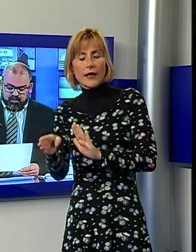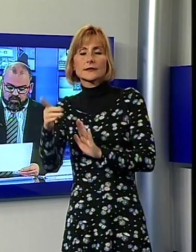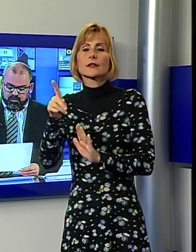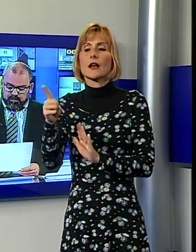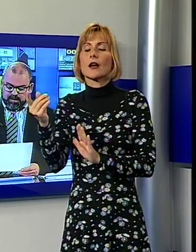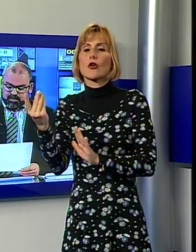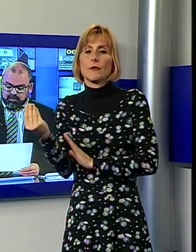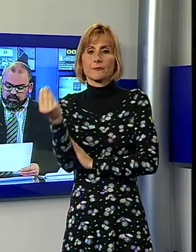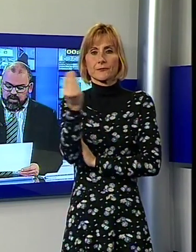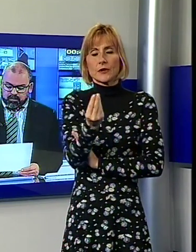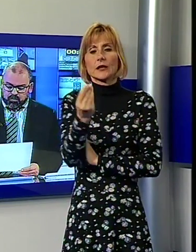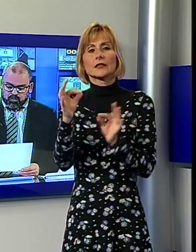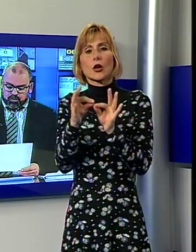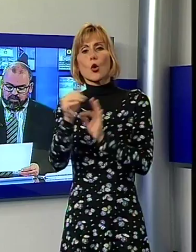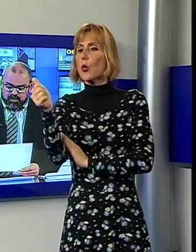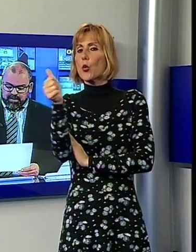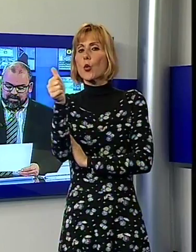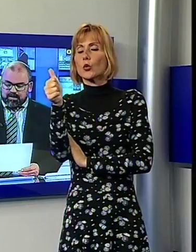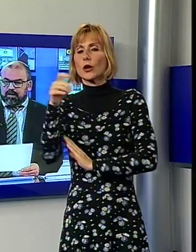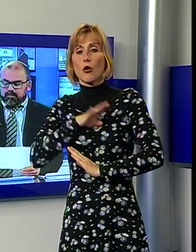concordemente individuato un unico candidato.